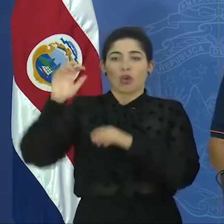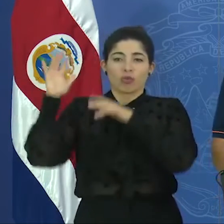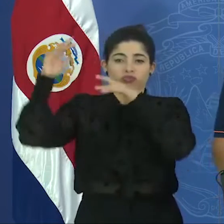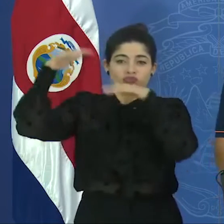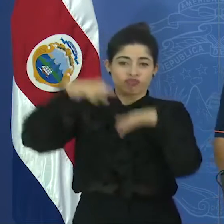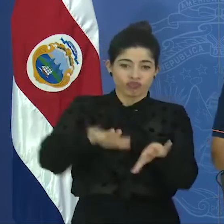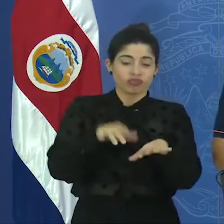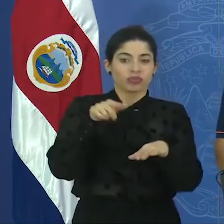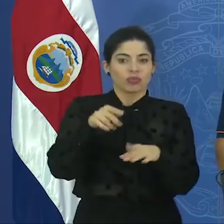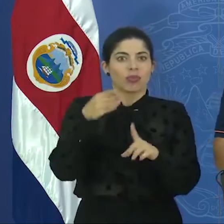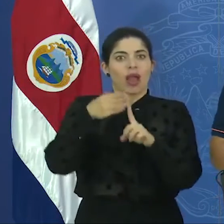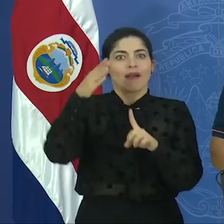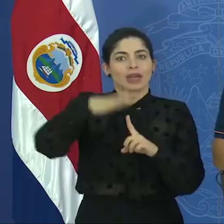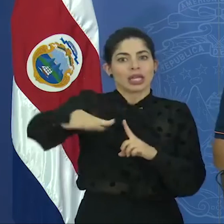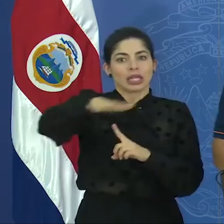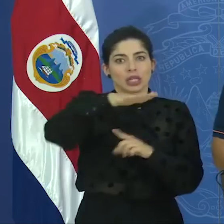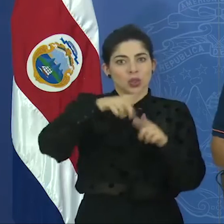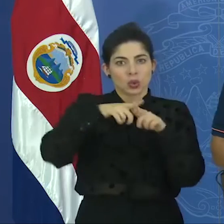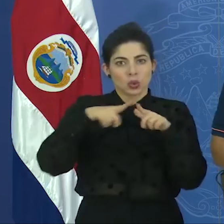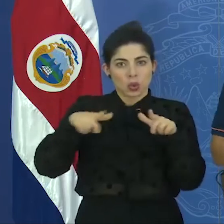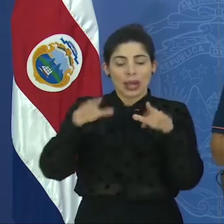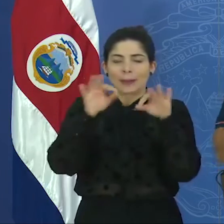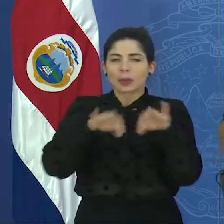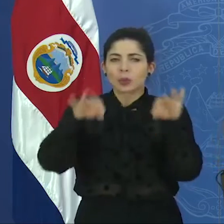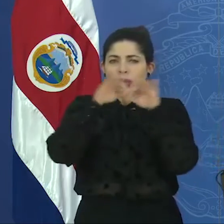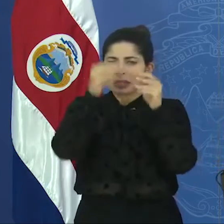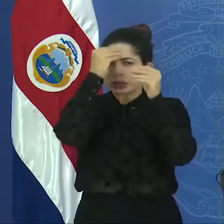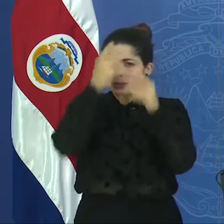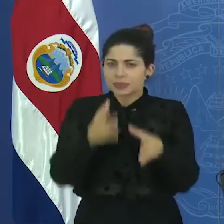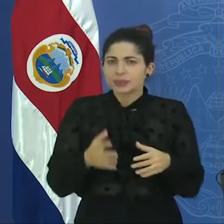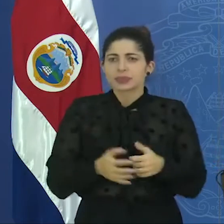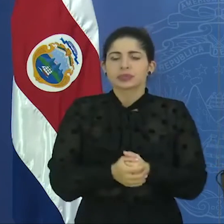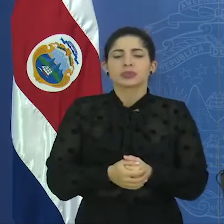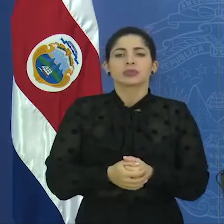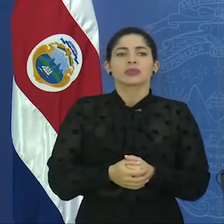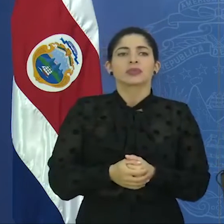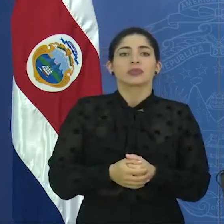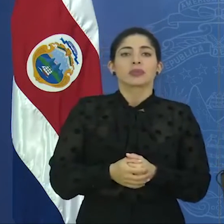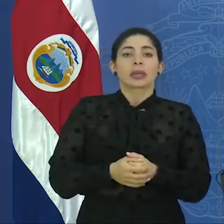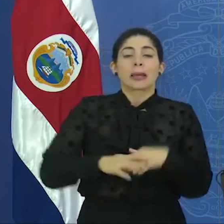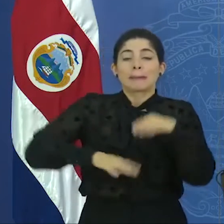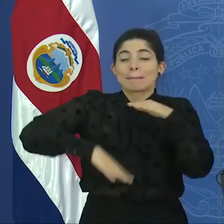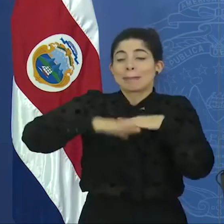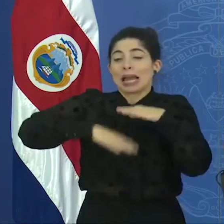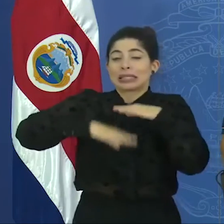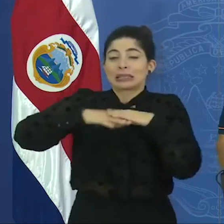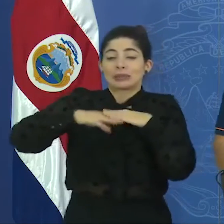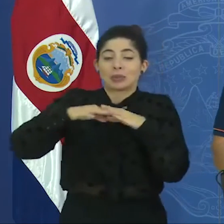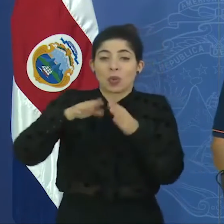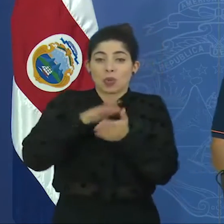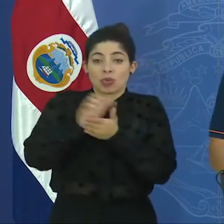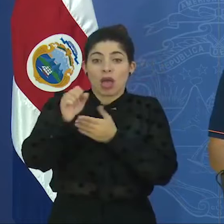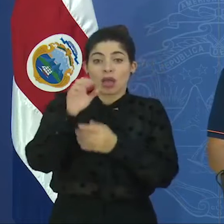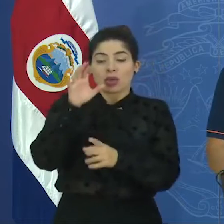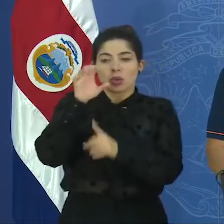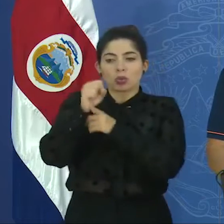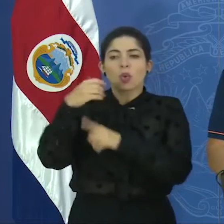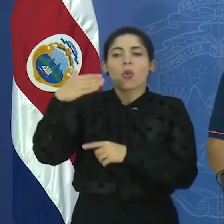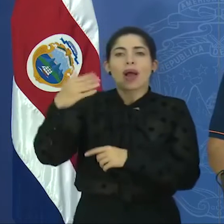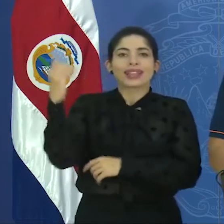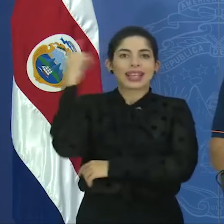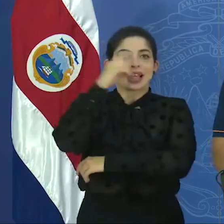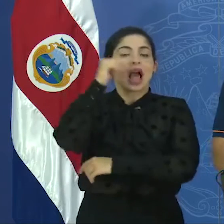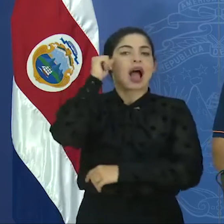afectado esta zona. Importante mencionar que el máximo de afectación lo registramos el día